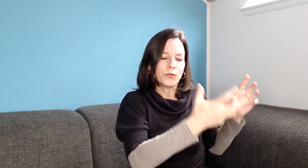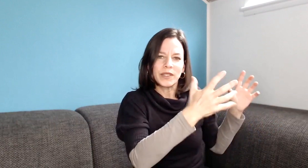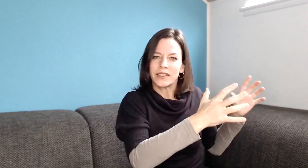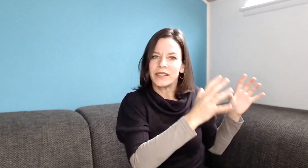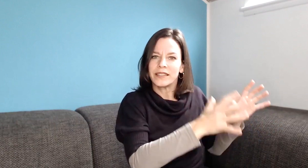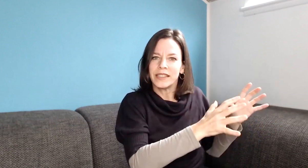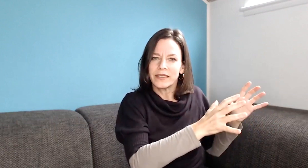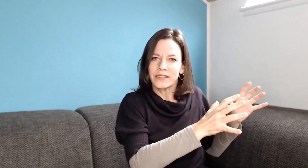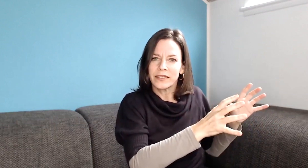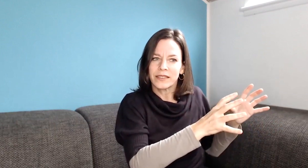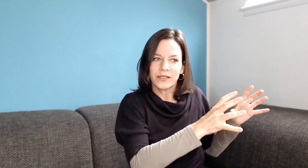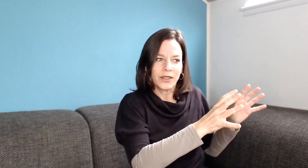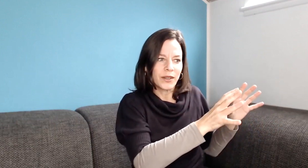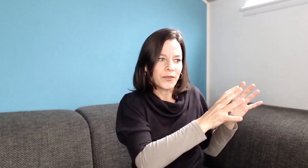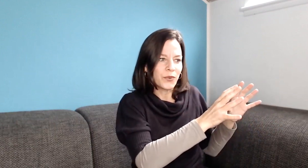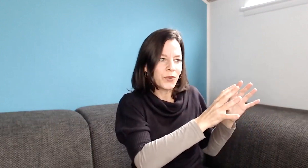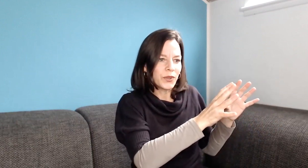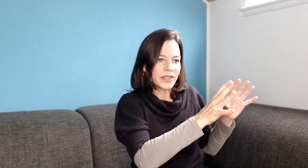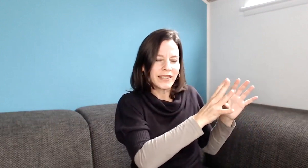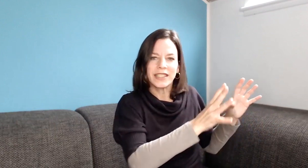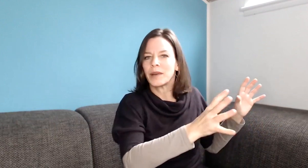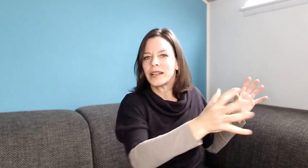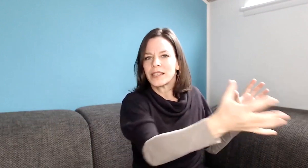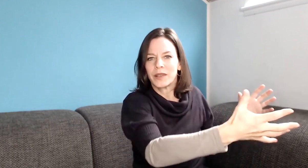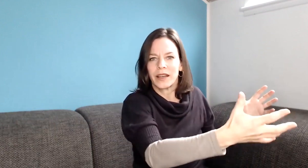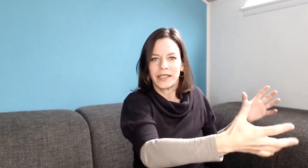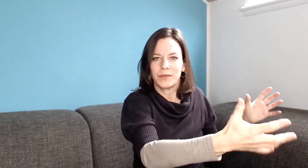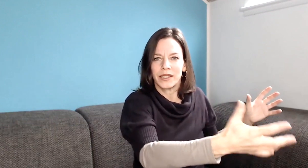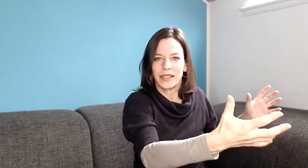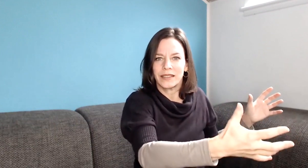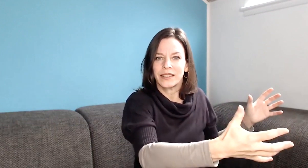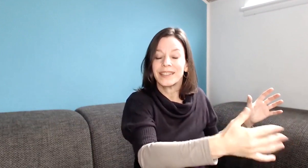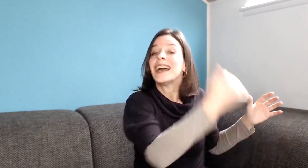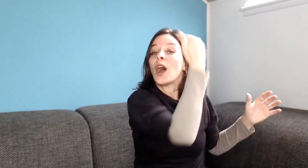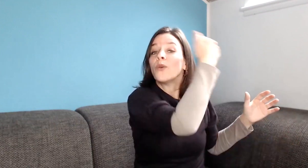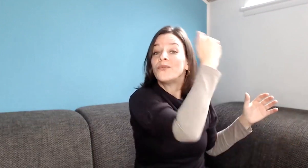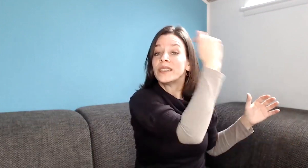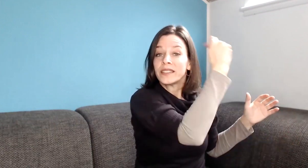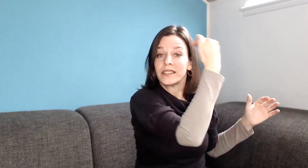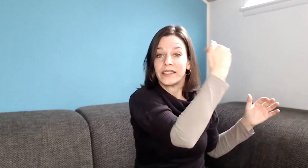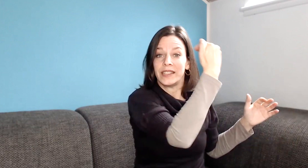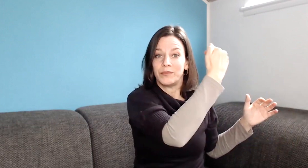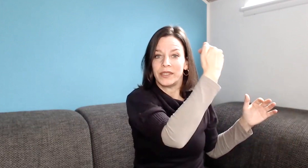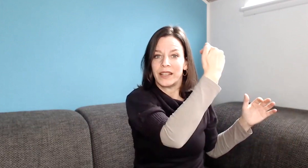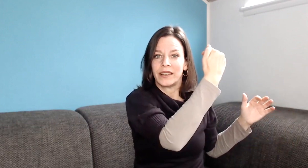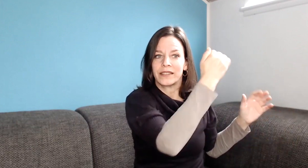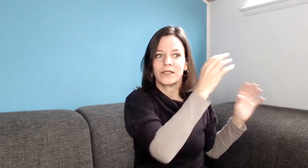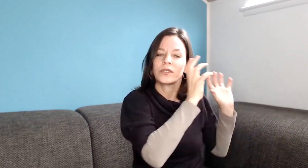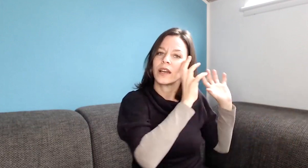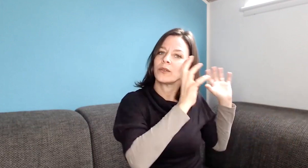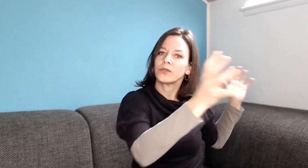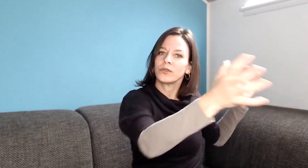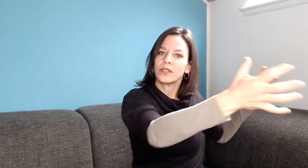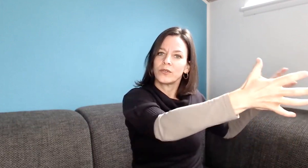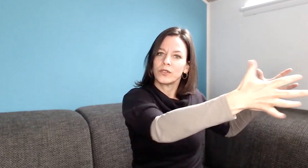Spezialisiertes, wo dann die Gemeinsamkeiten bei den anderen auf Wissensebene da sind und dadurch so ein